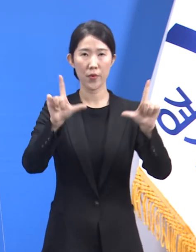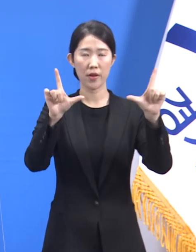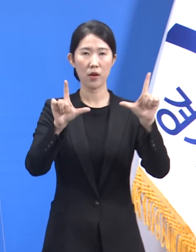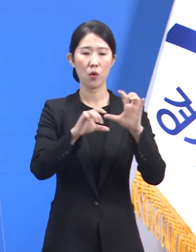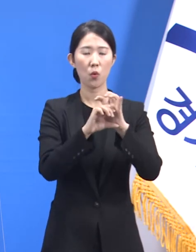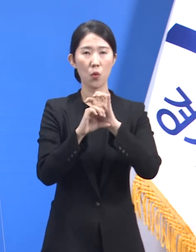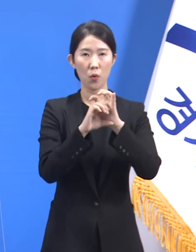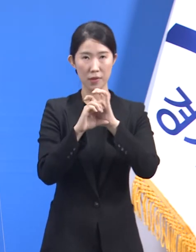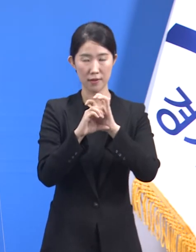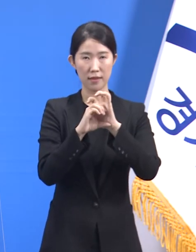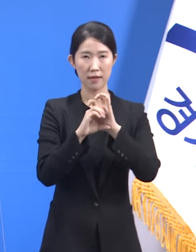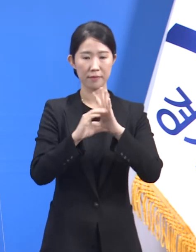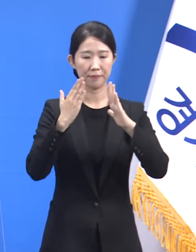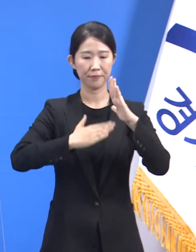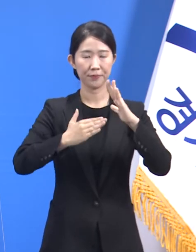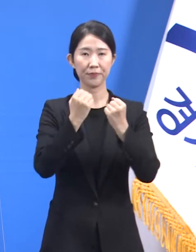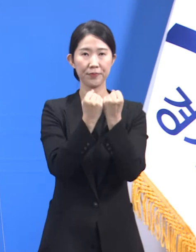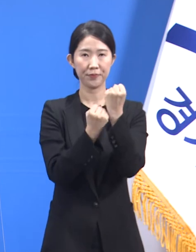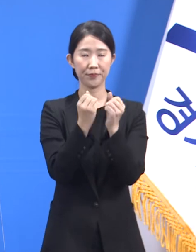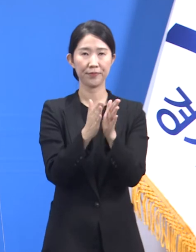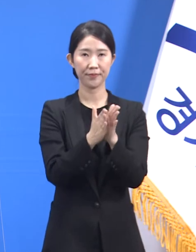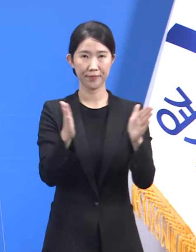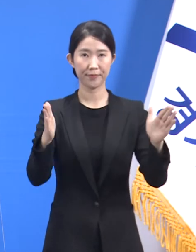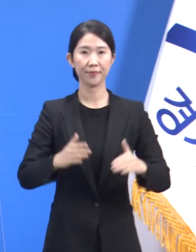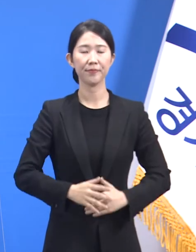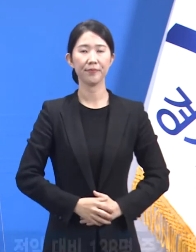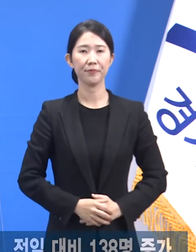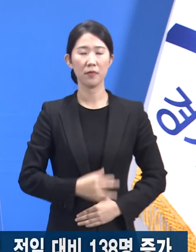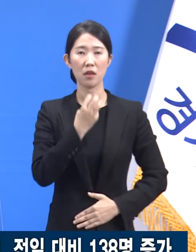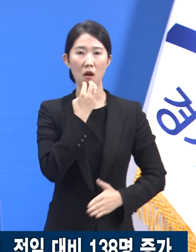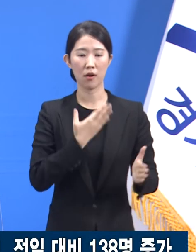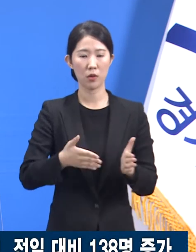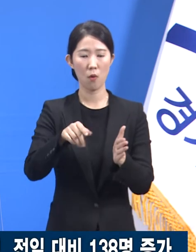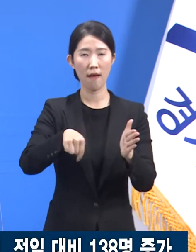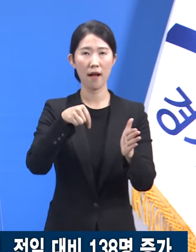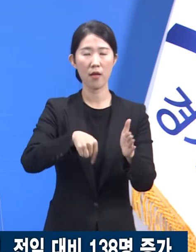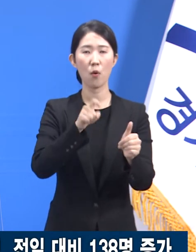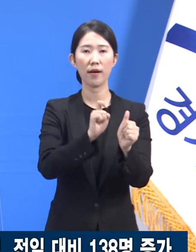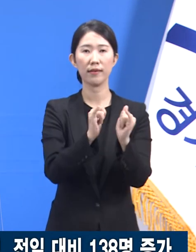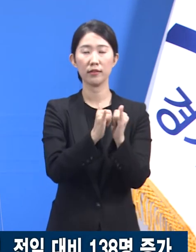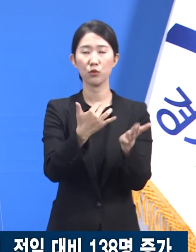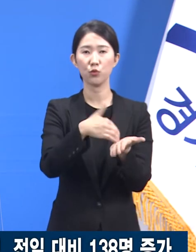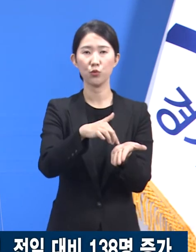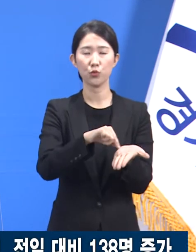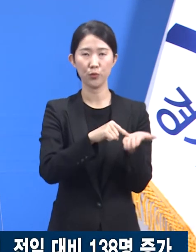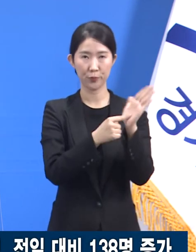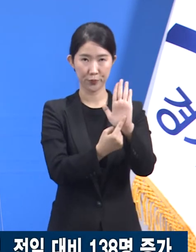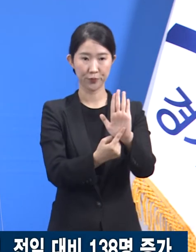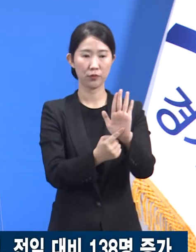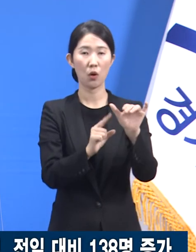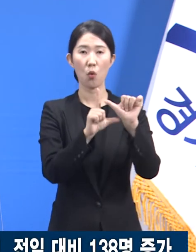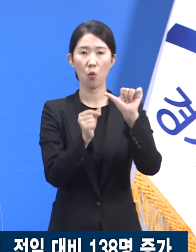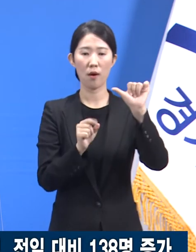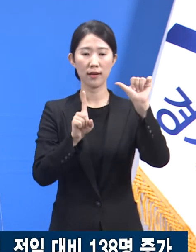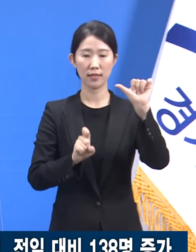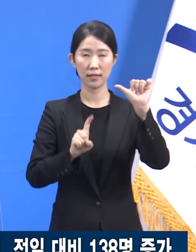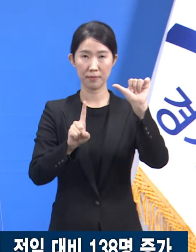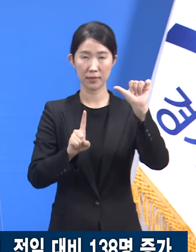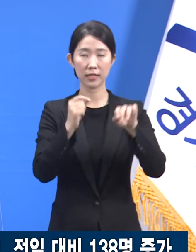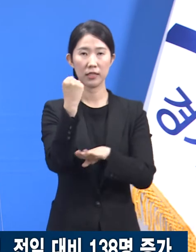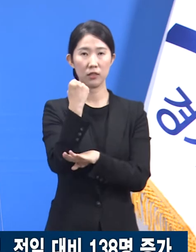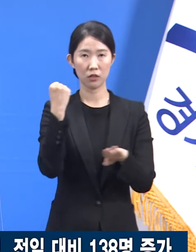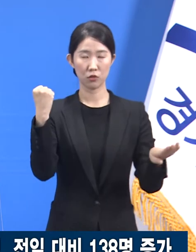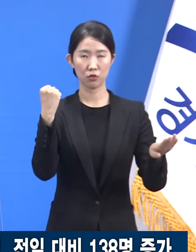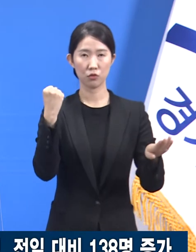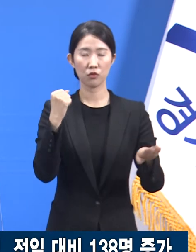정례 기자회견을 시작하겠습니다. 경기도의 확진자 발생 현황입니다. 5월 11일 0시 기준